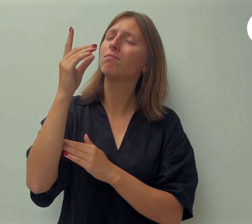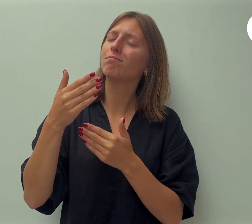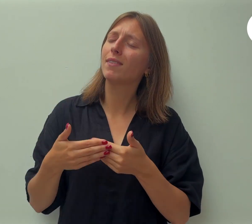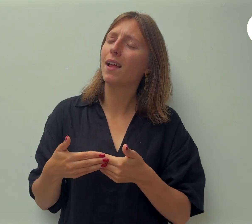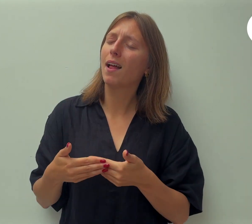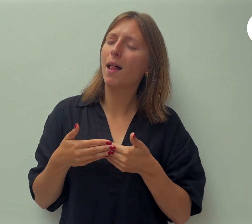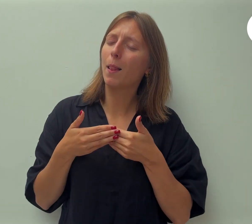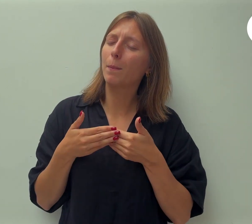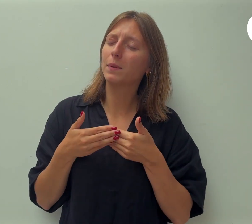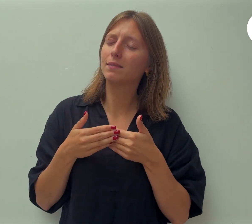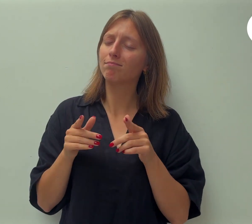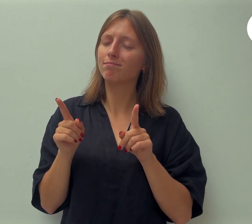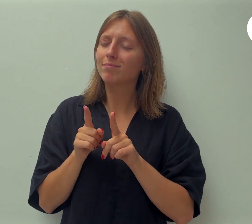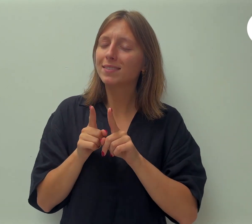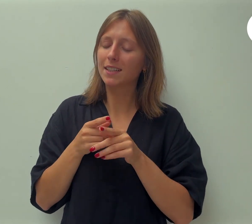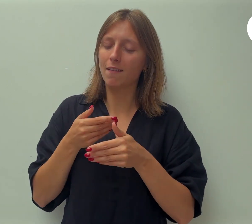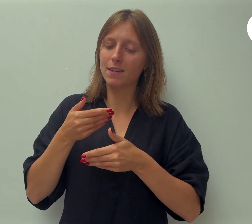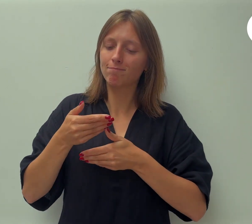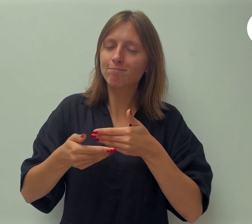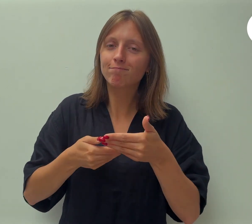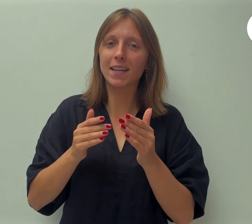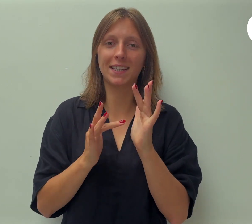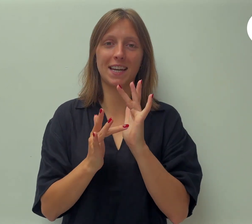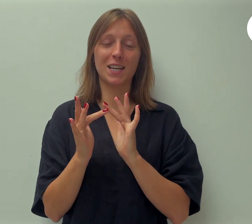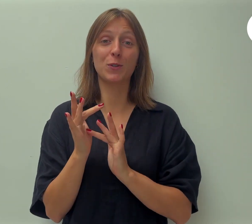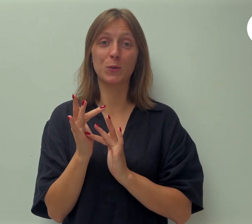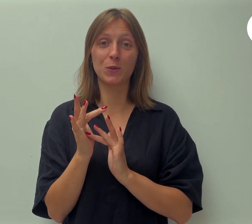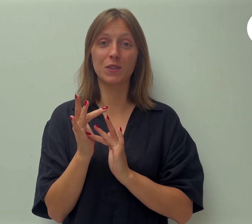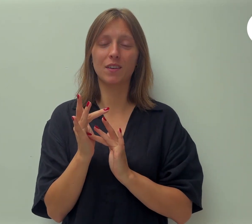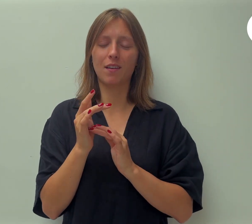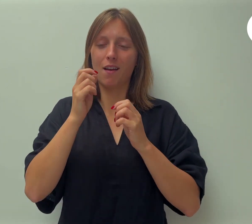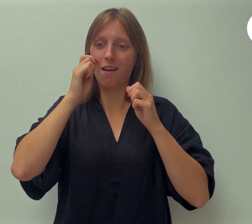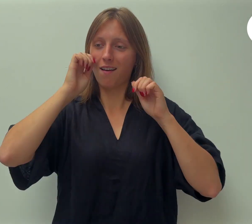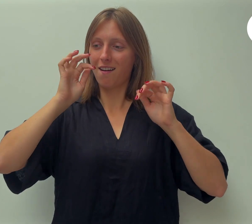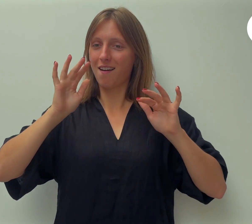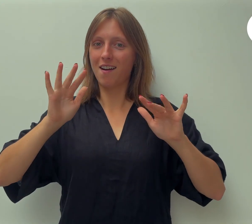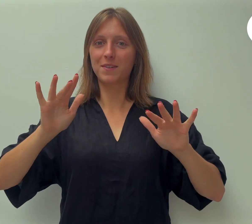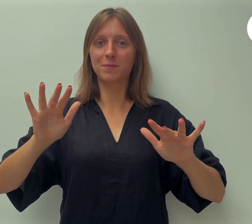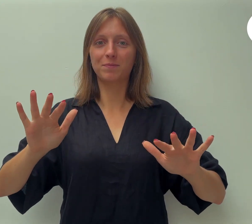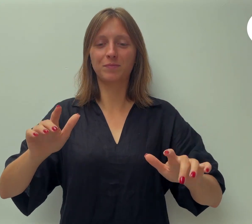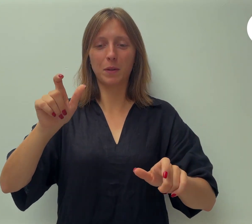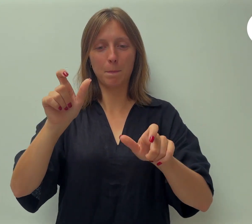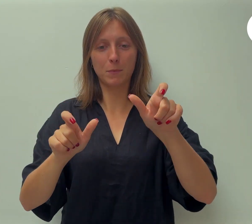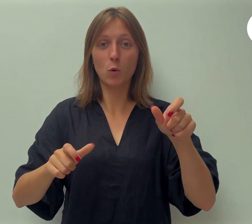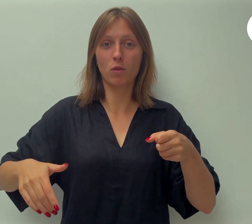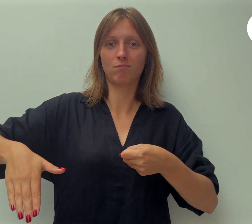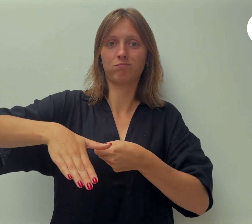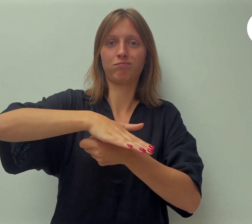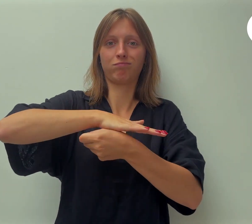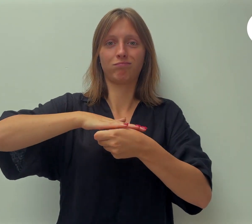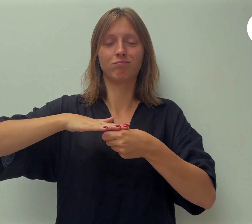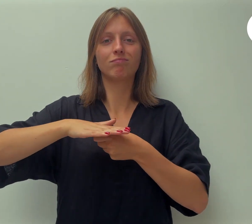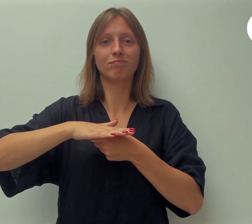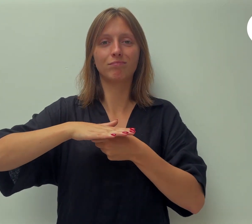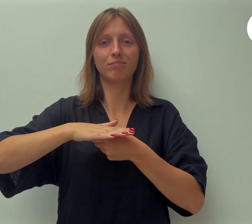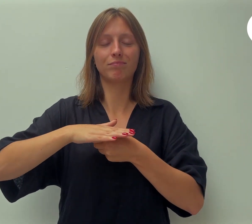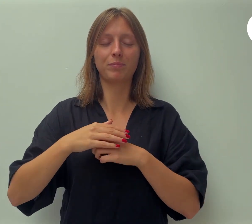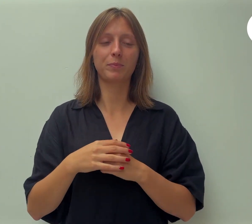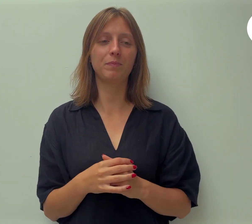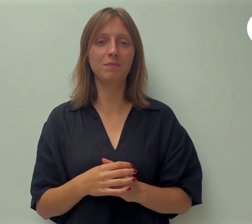voetsporen van Jezus te treden en een stralend licht te zijn voor de mensen om je heen. Zoals we lezen zijn er christenen